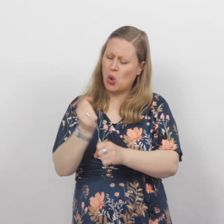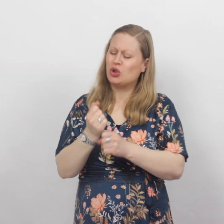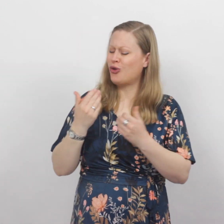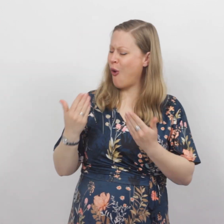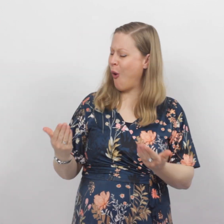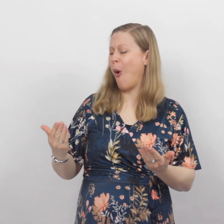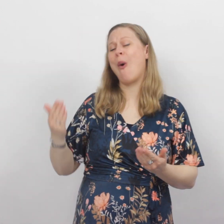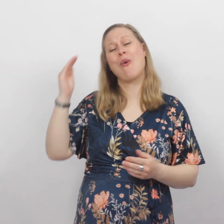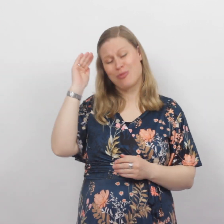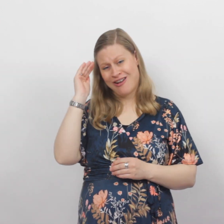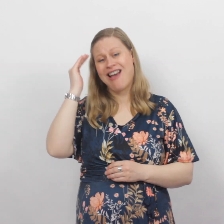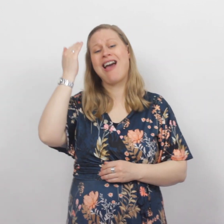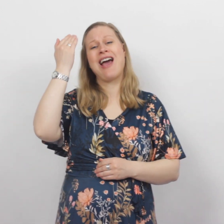zo bekend